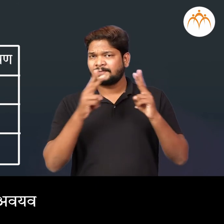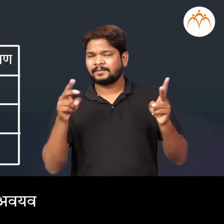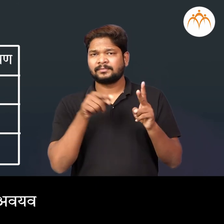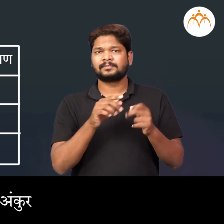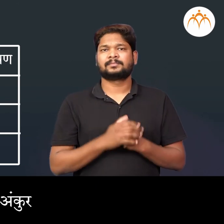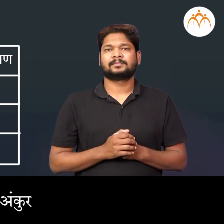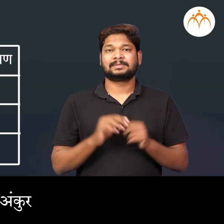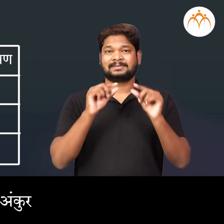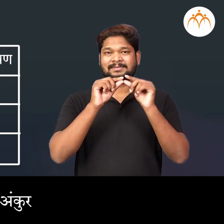अंकुर